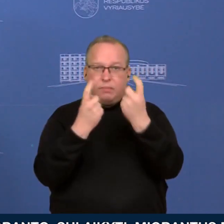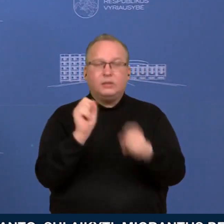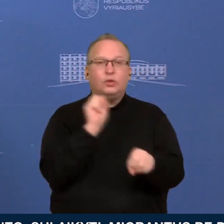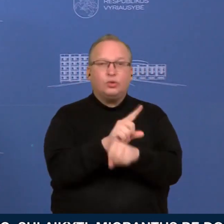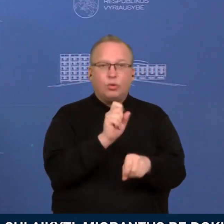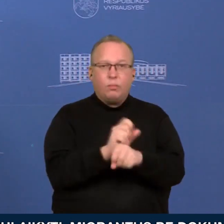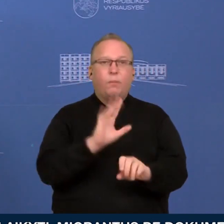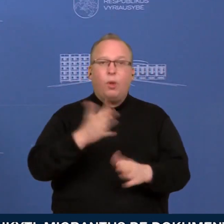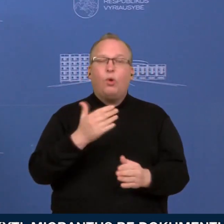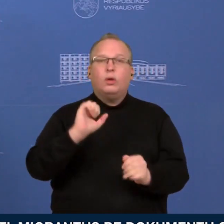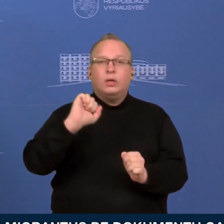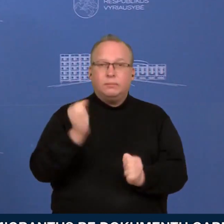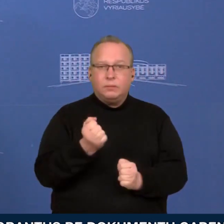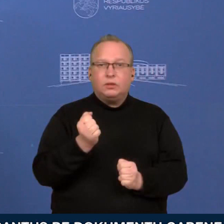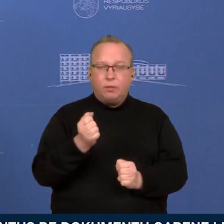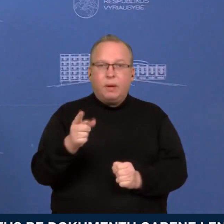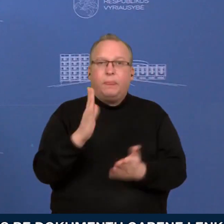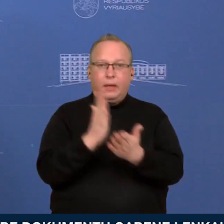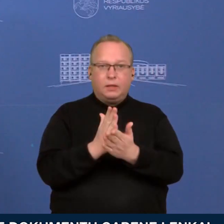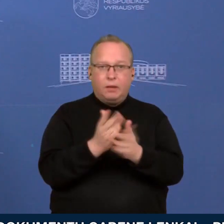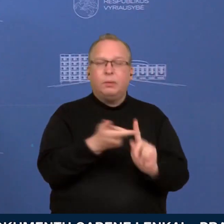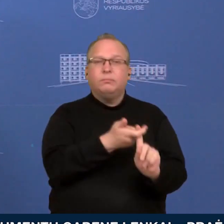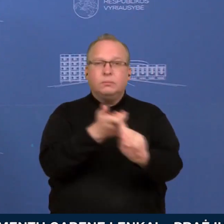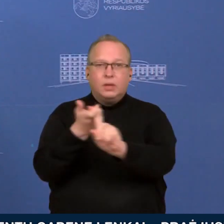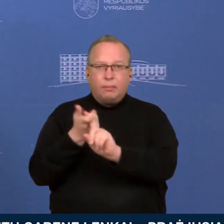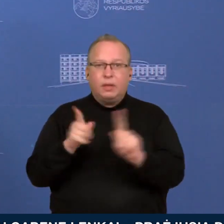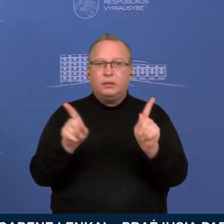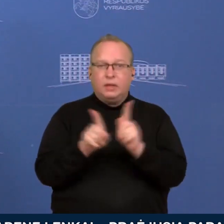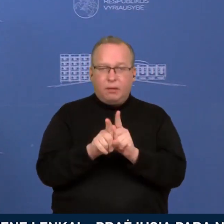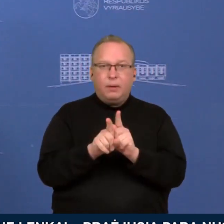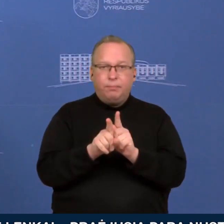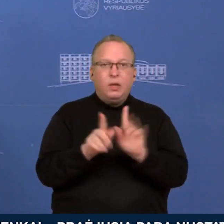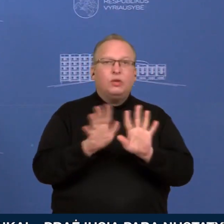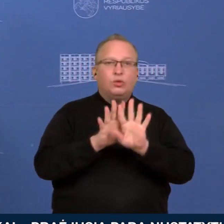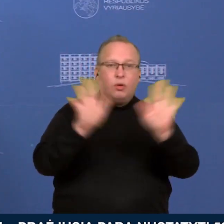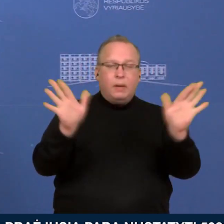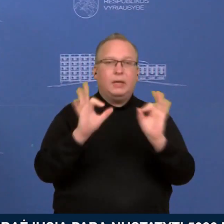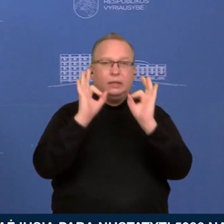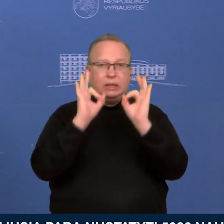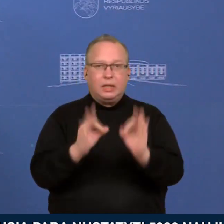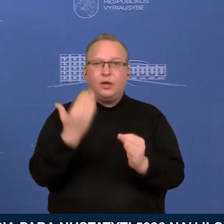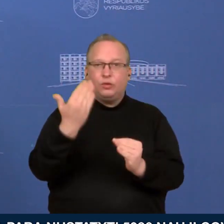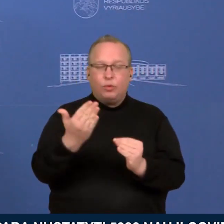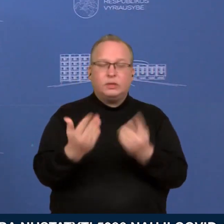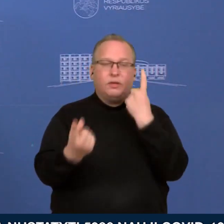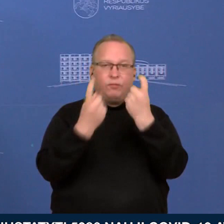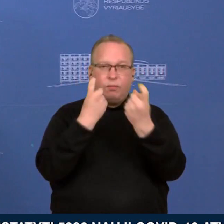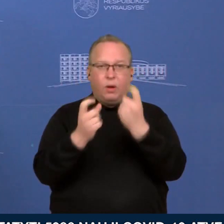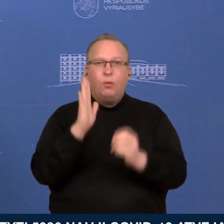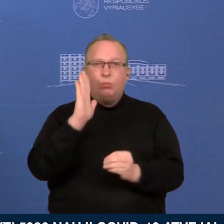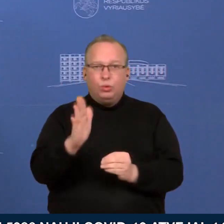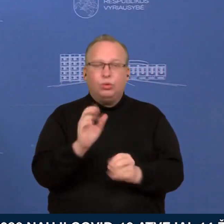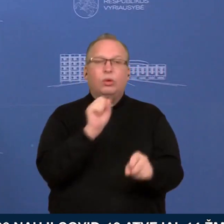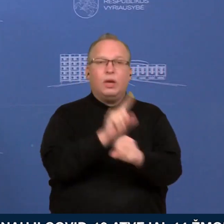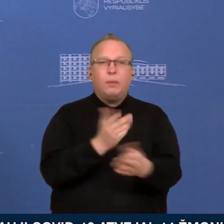kolega, Lietuvoje yra išvystita monitoringų sistema, kas liečia joniziuojančią spinduliuotę ir būtent pagal to sistemos duomenys atitinkamai būtų